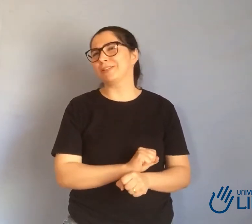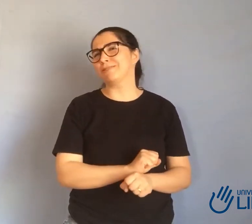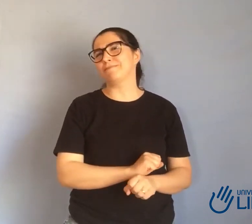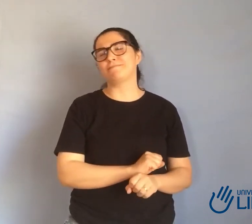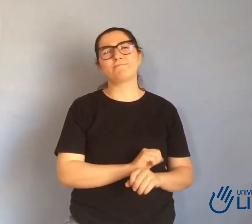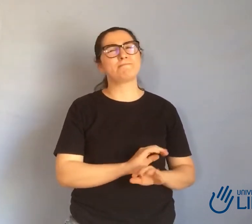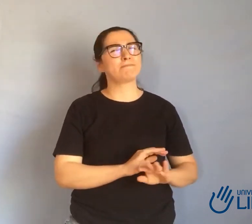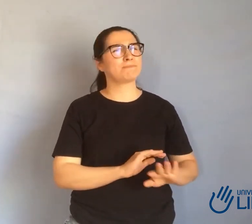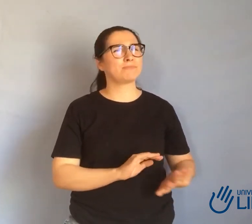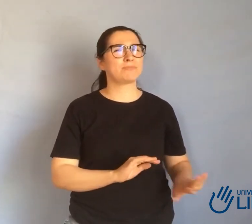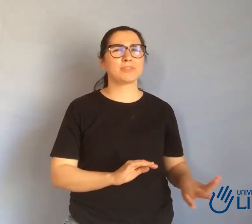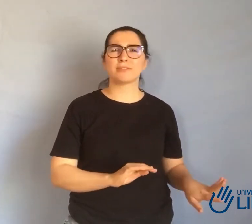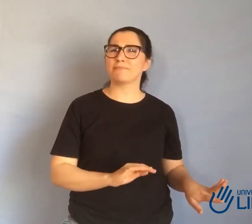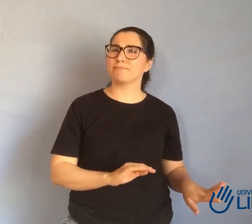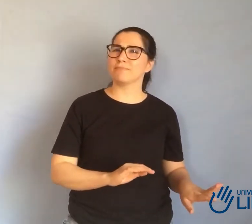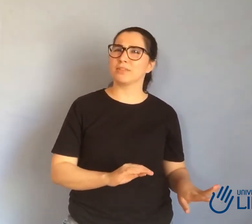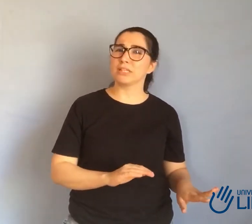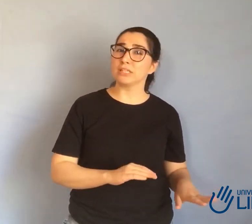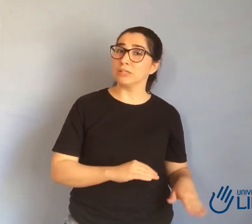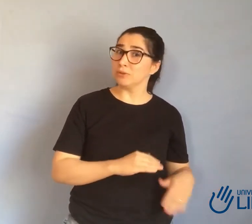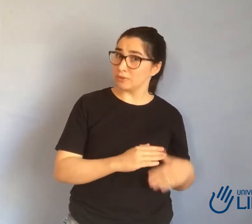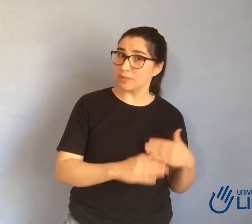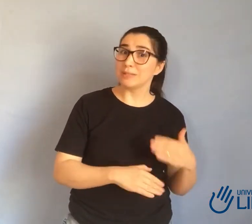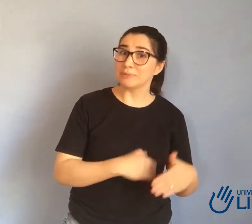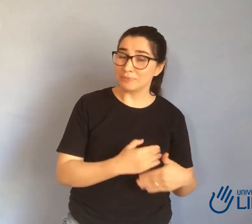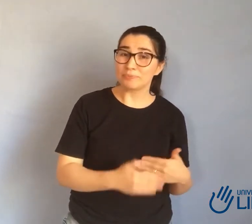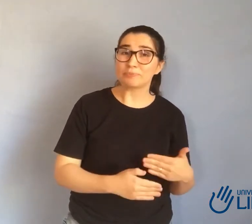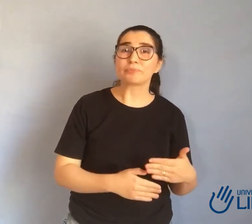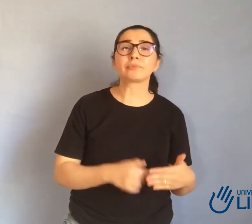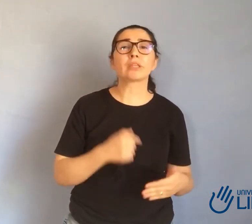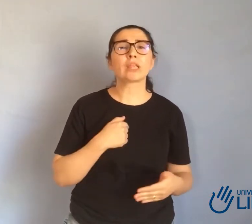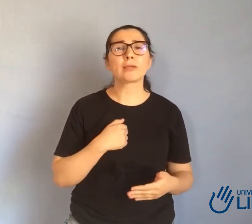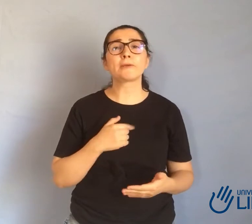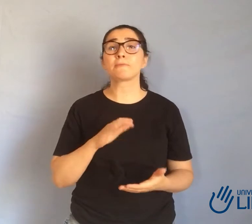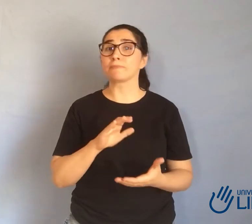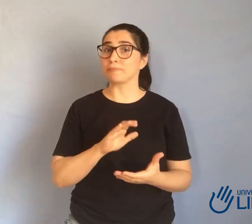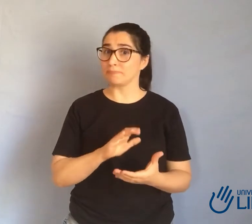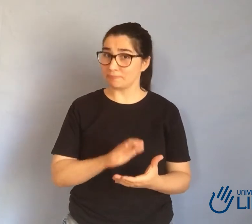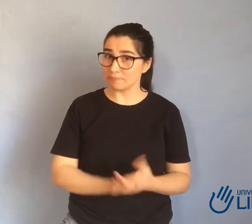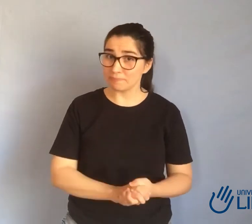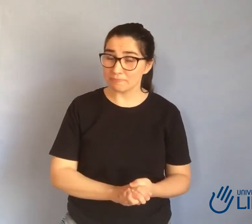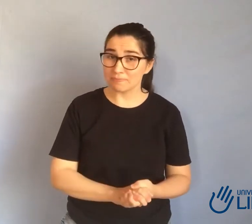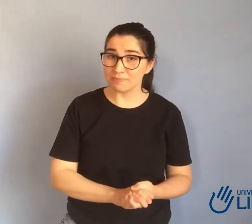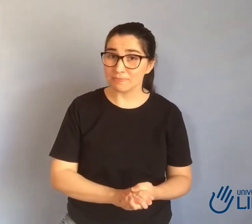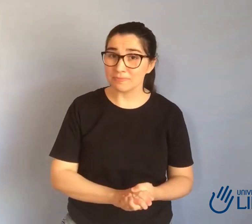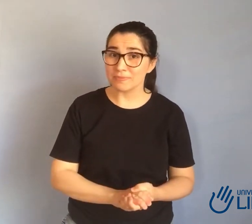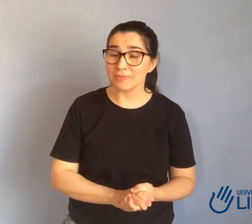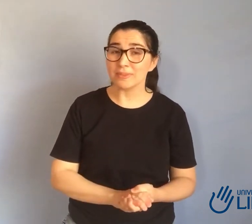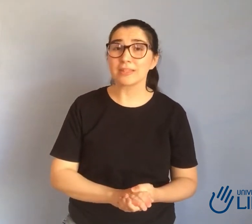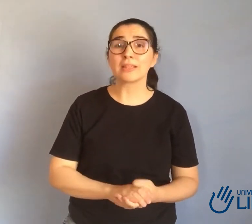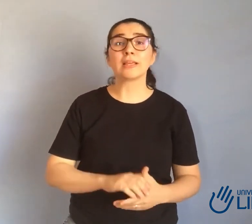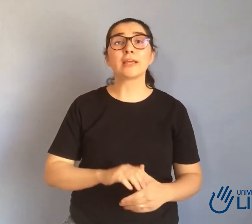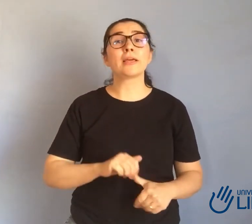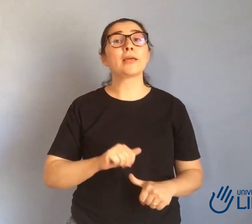assim que eu comecei a achar bastante difícil e aí eu parei, né? Comecei a estudar por conta própria, parei e